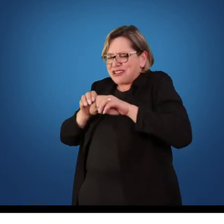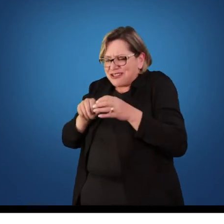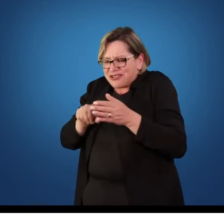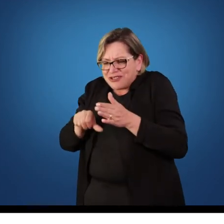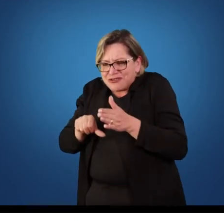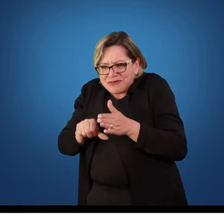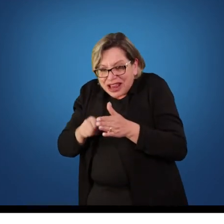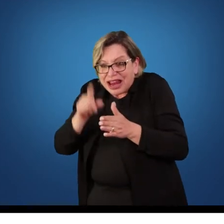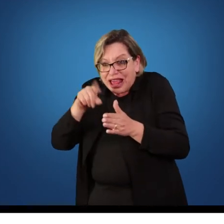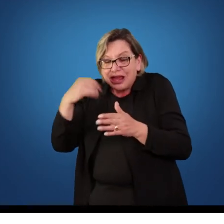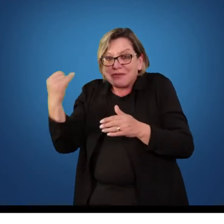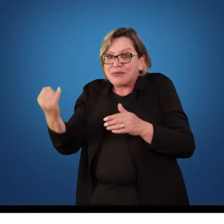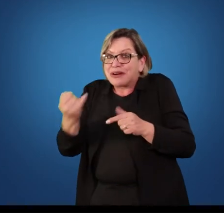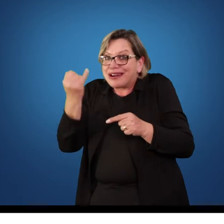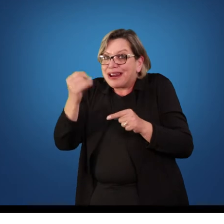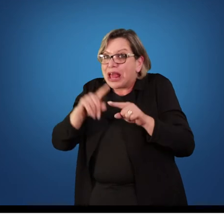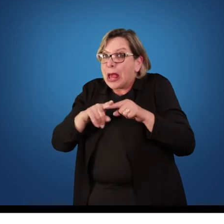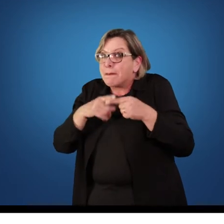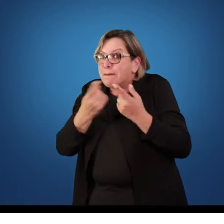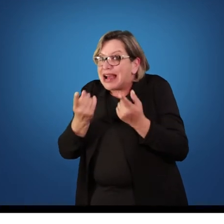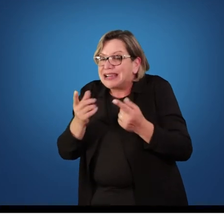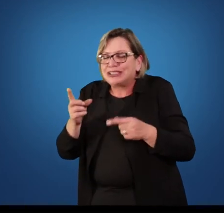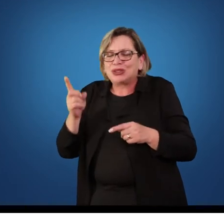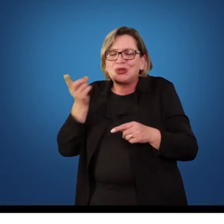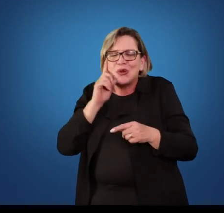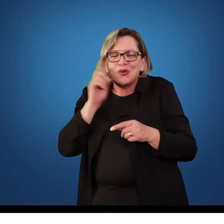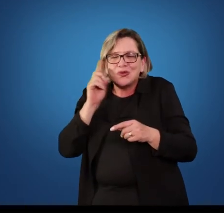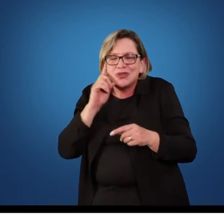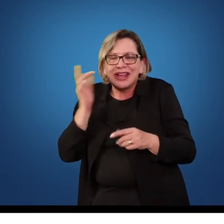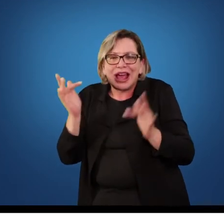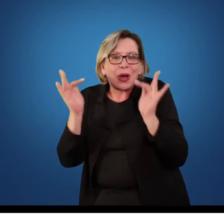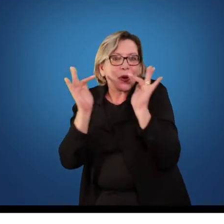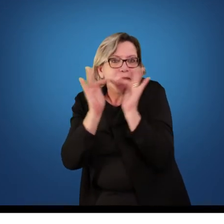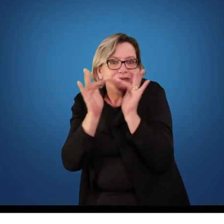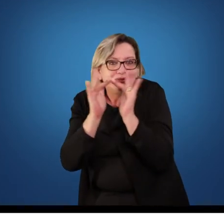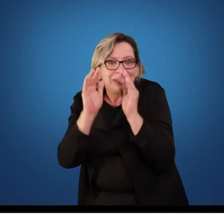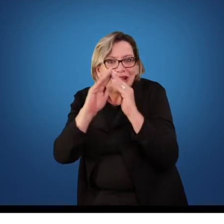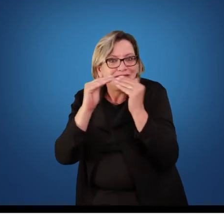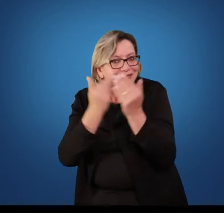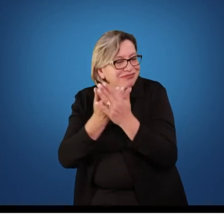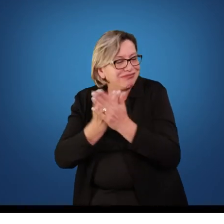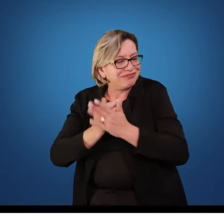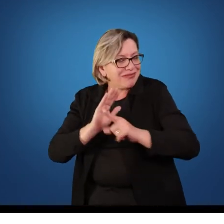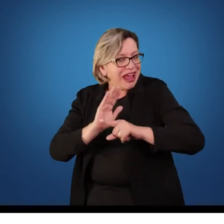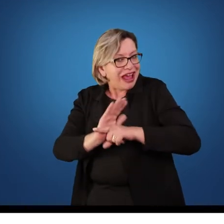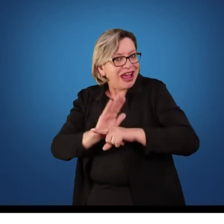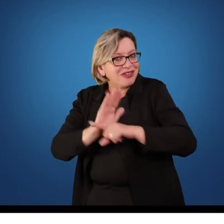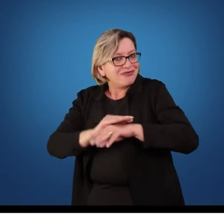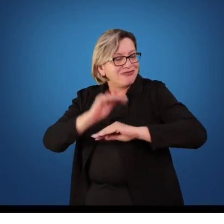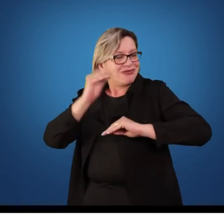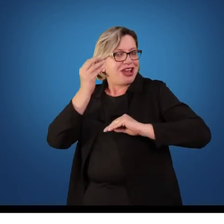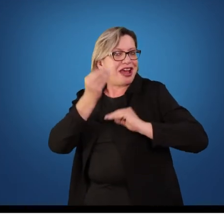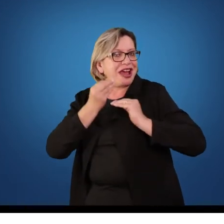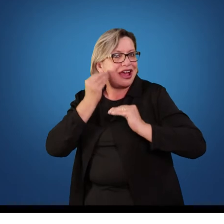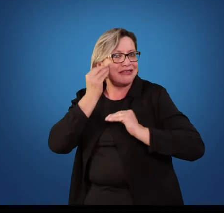importante, porém o dia a dia da escola vem a contribuir muito mais para essa experiência como professor, né?